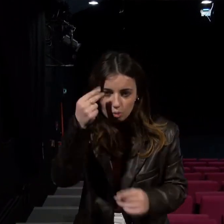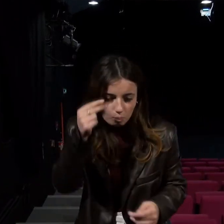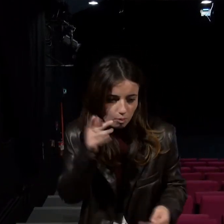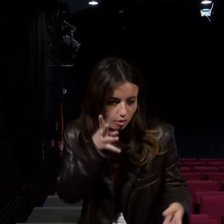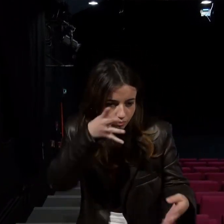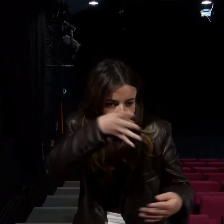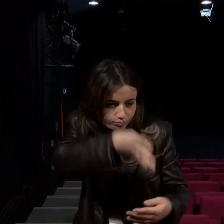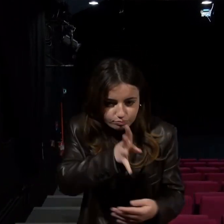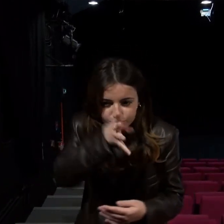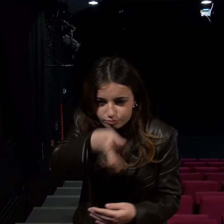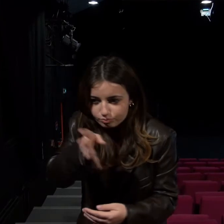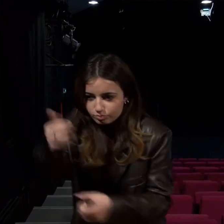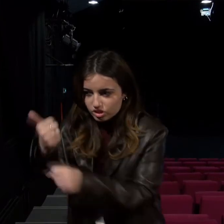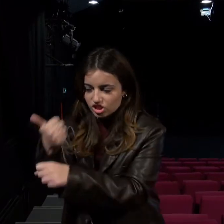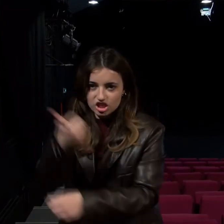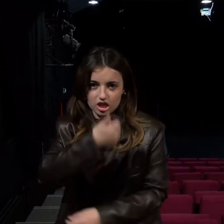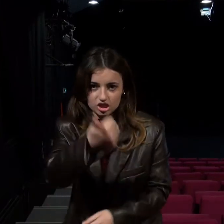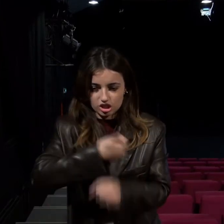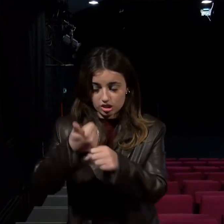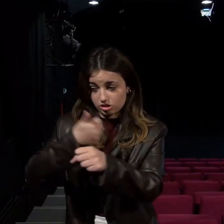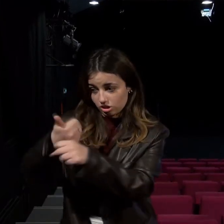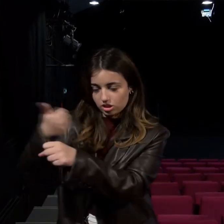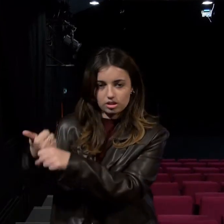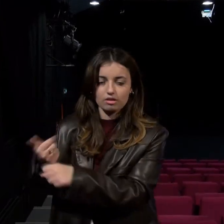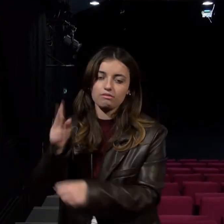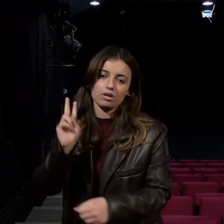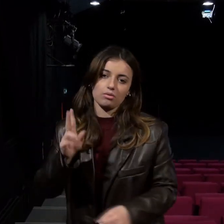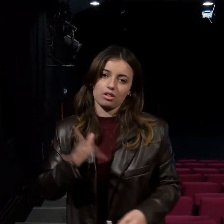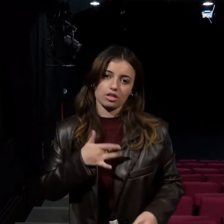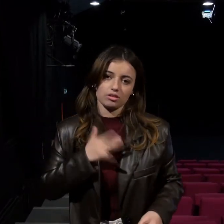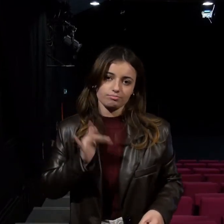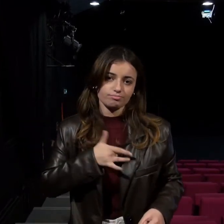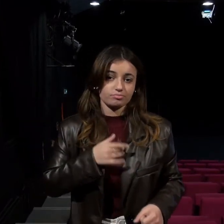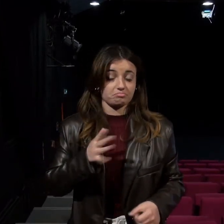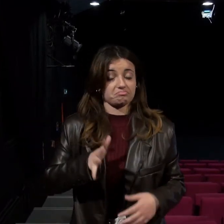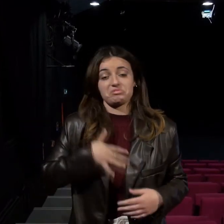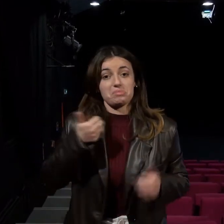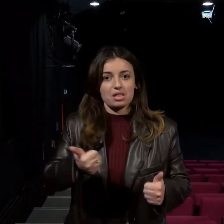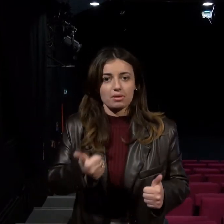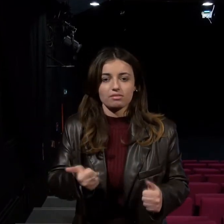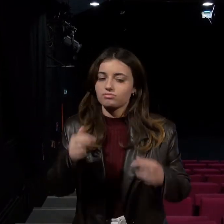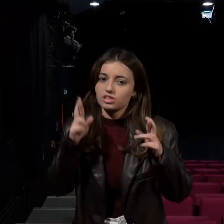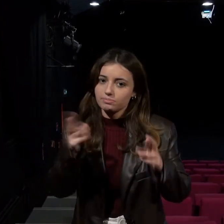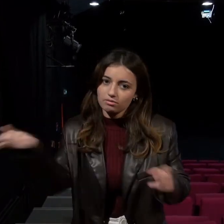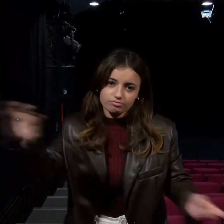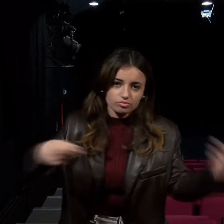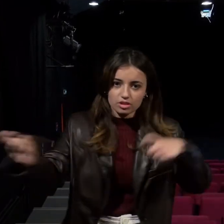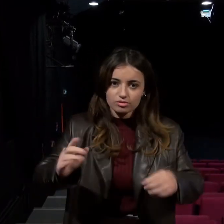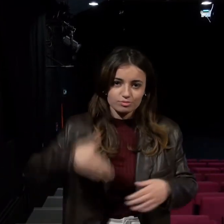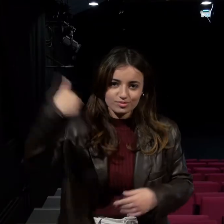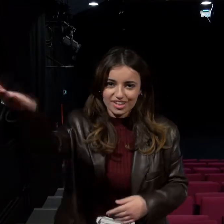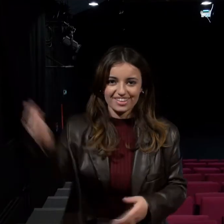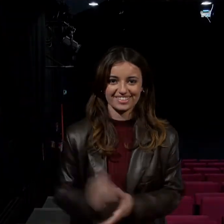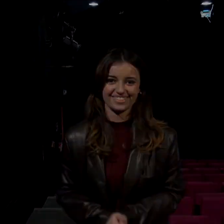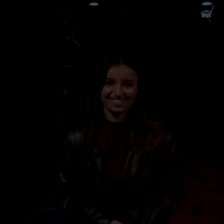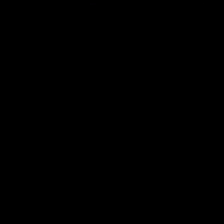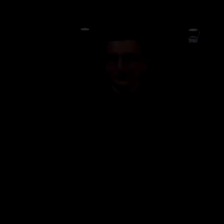On pénètre dans leur monde. C'est vraiment intéressant. J'aime beaucoup et j'espère que vous aurez l'occasion de voir ce spectacle.